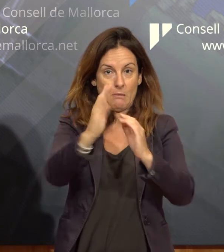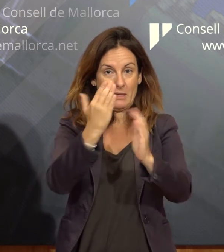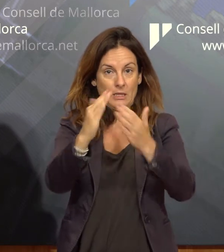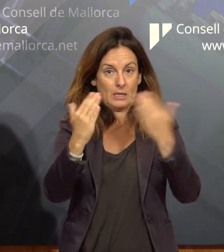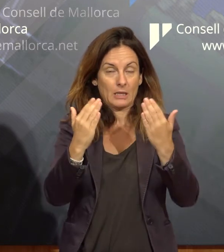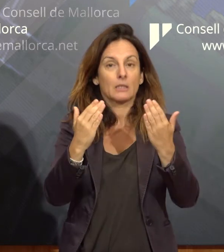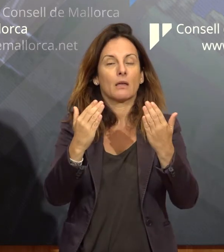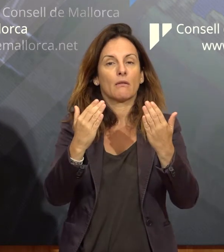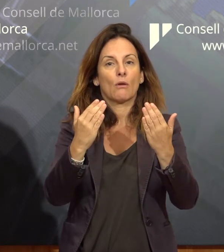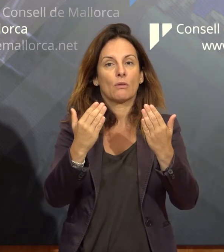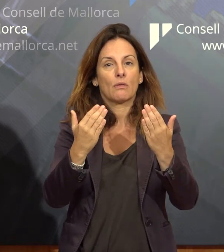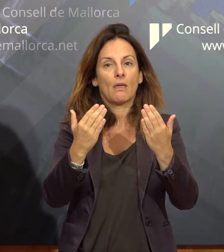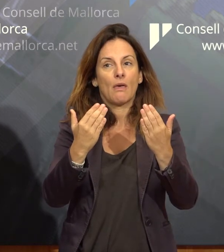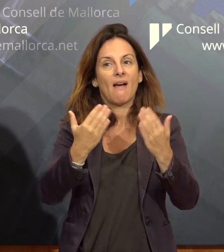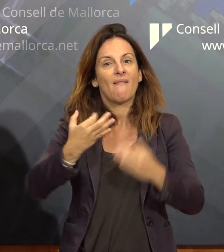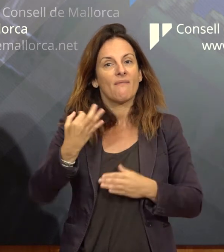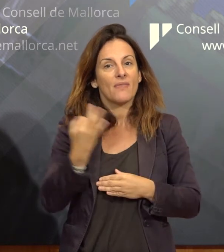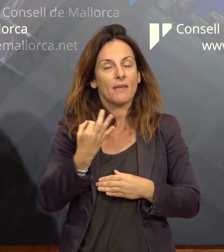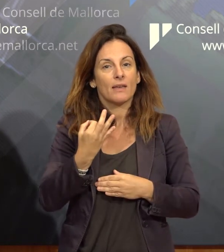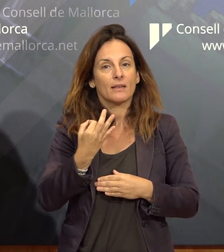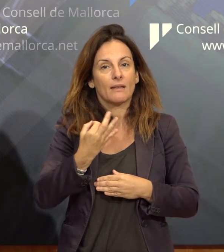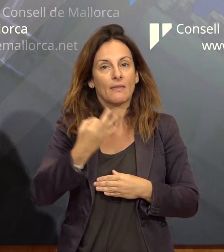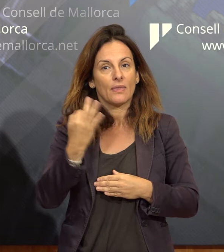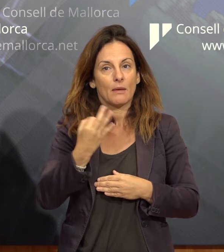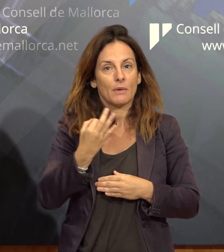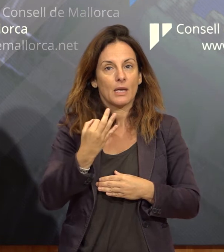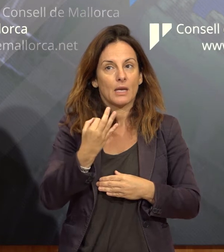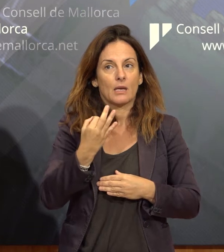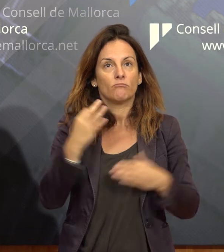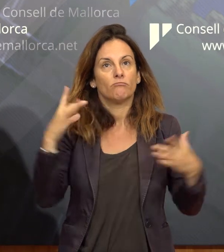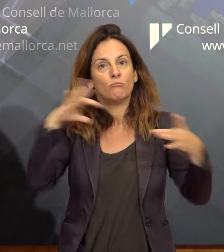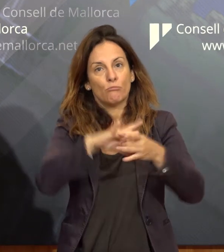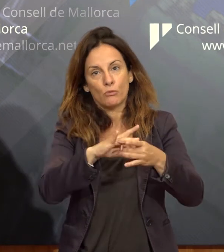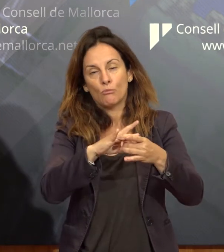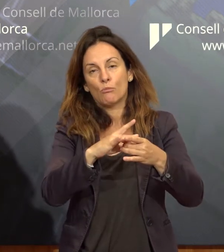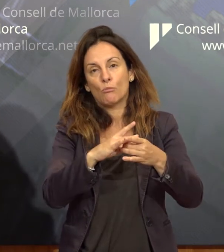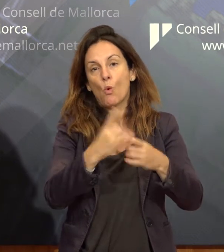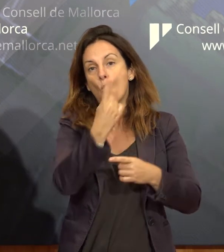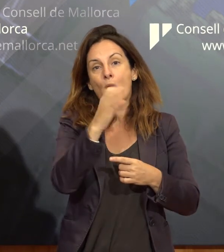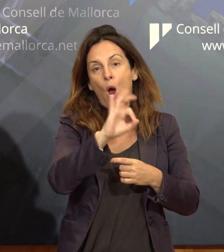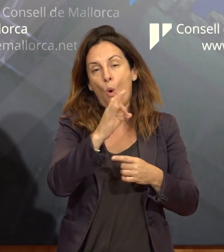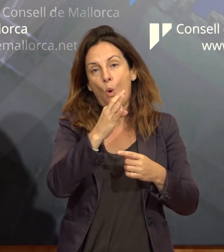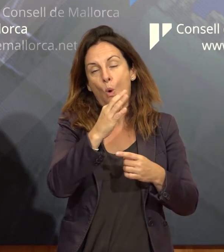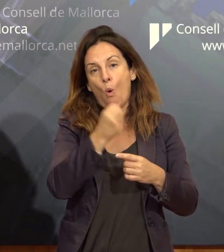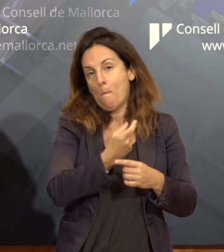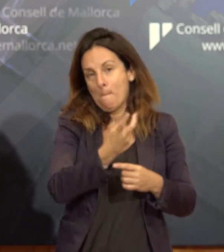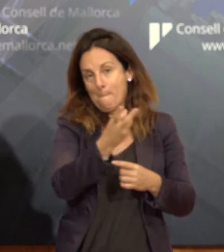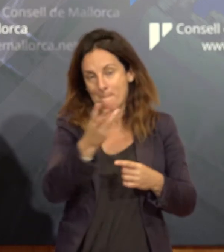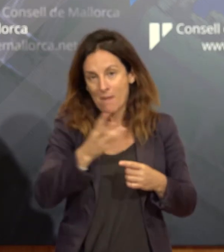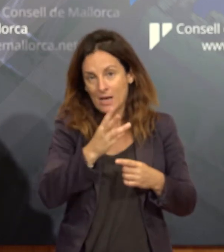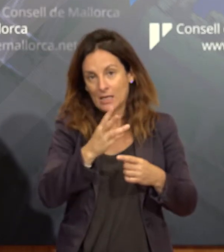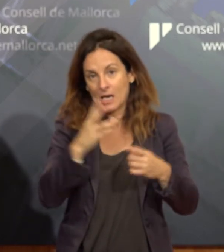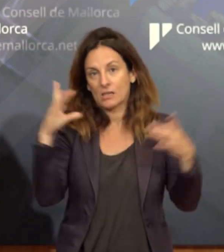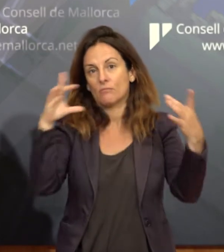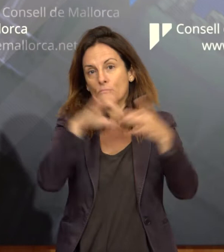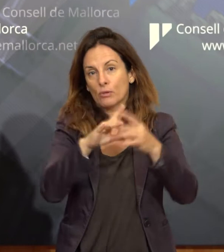convocatòria s'emmarquin dins una o més d'una de les temàtiques que per nosaltres són la base de la foment de